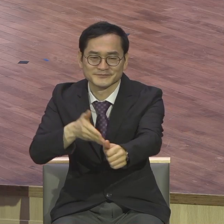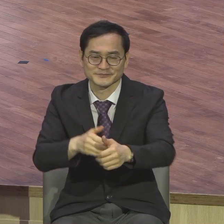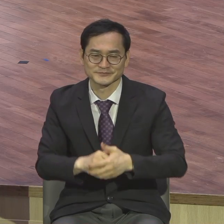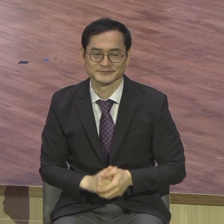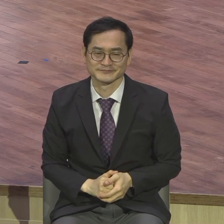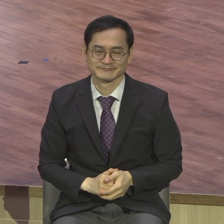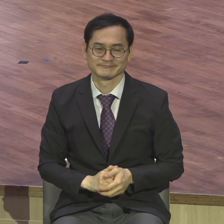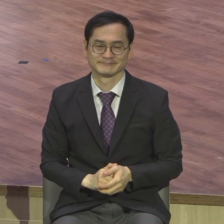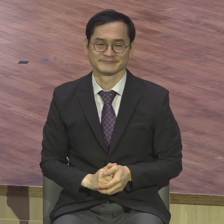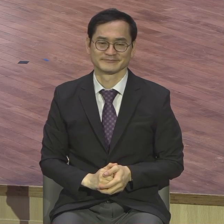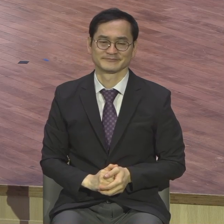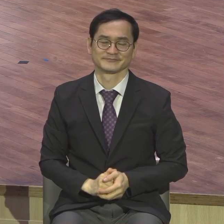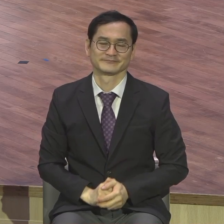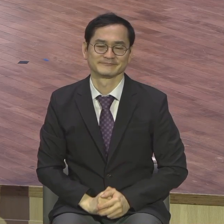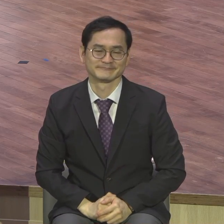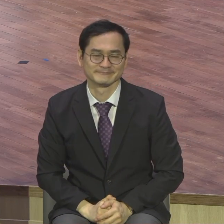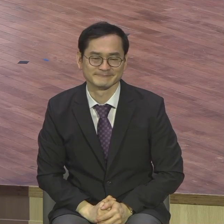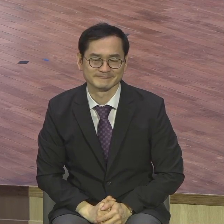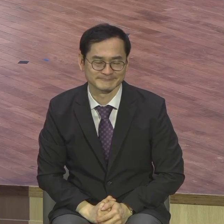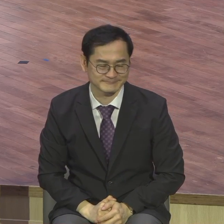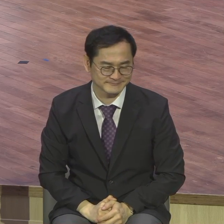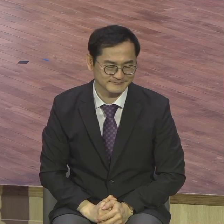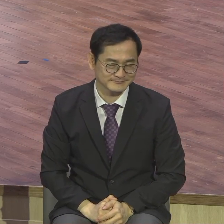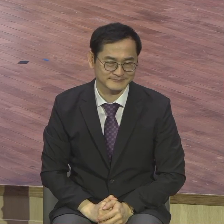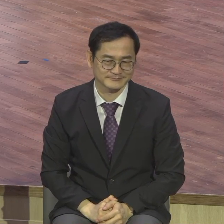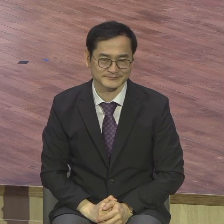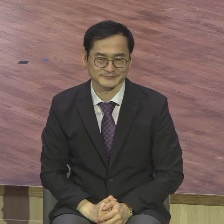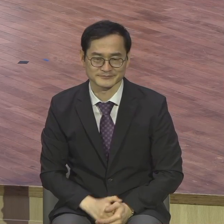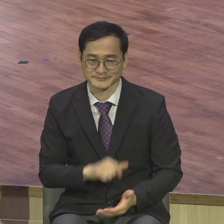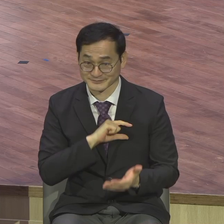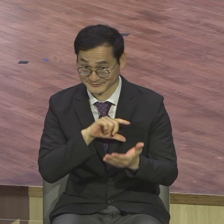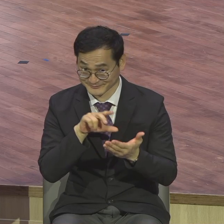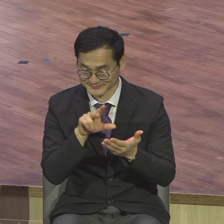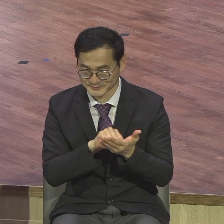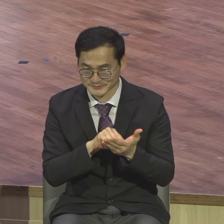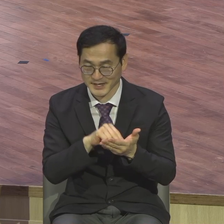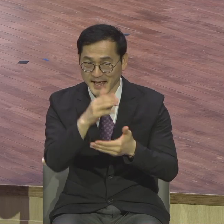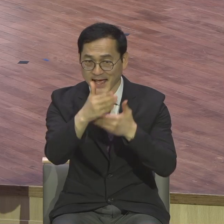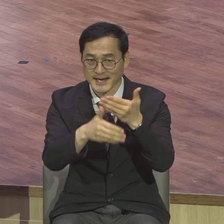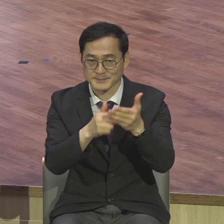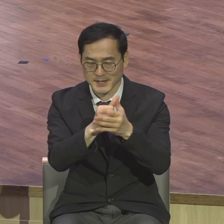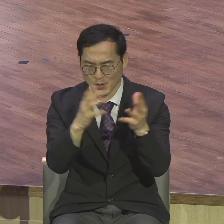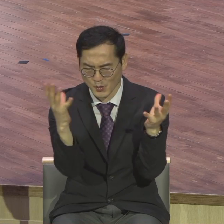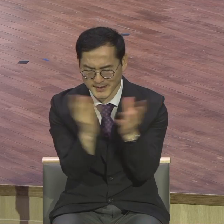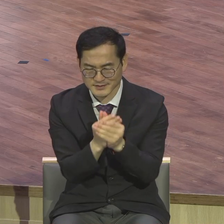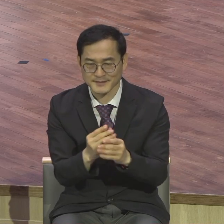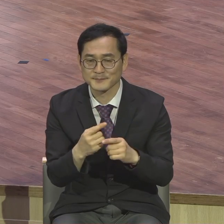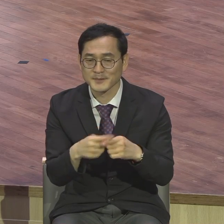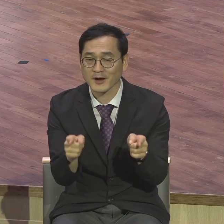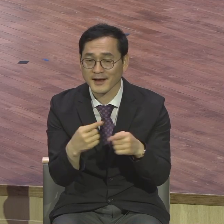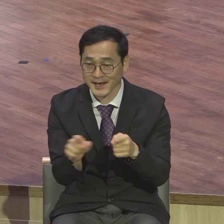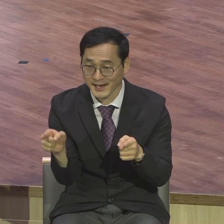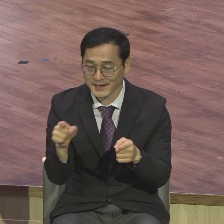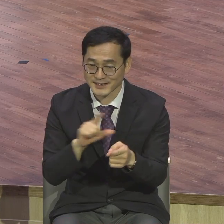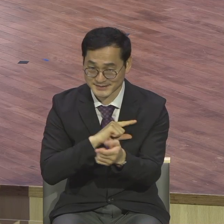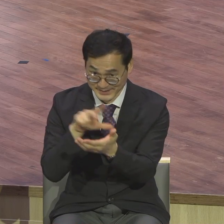이것을 말씀 가지고 하나님의 절대평가라는 제목으로 말씀을 드립니다. 오늘 본문